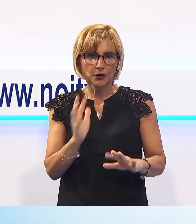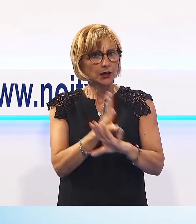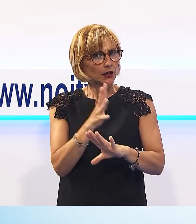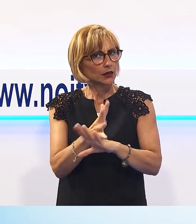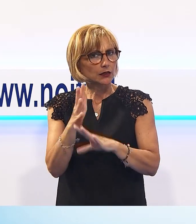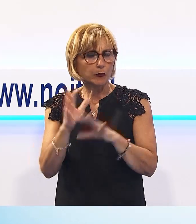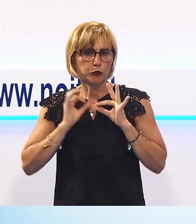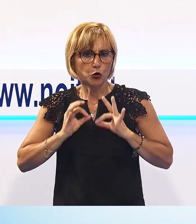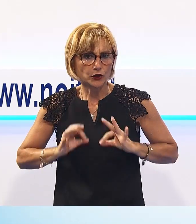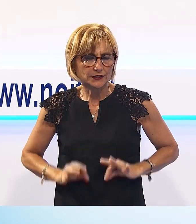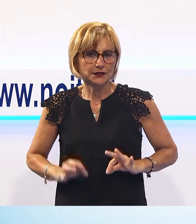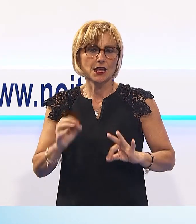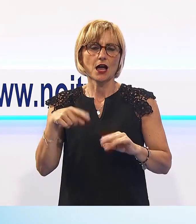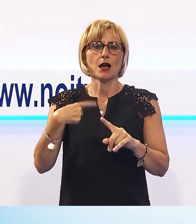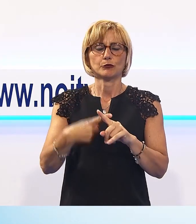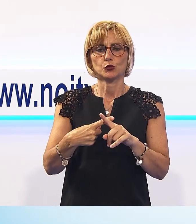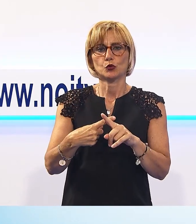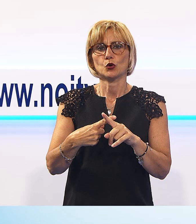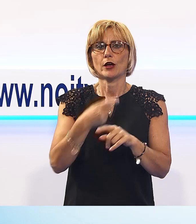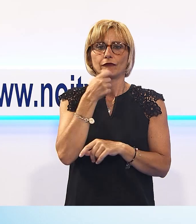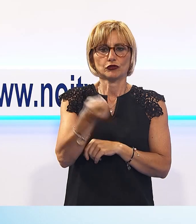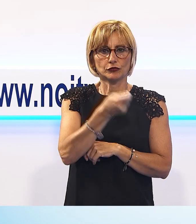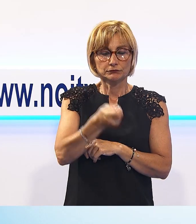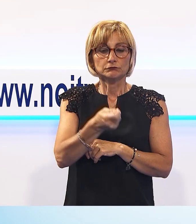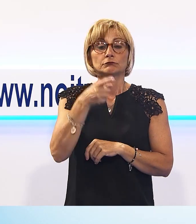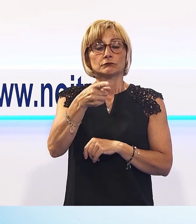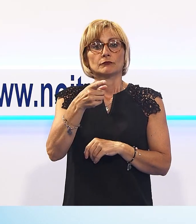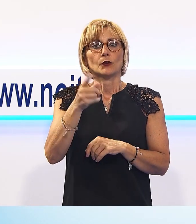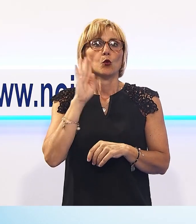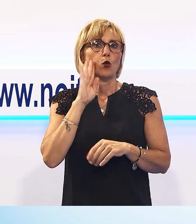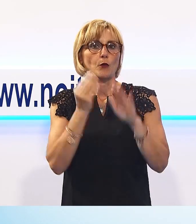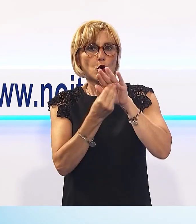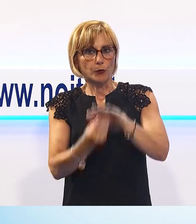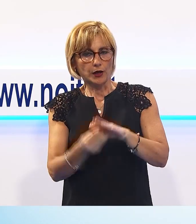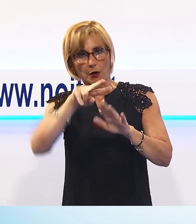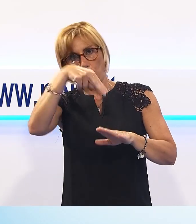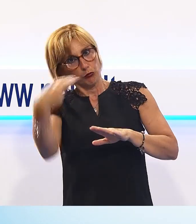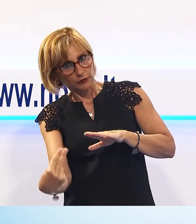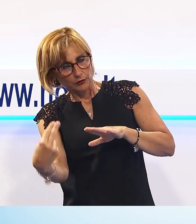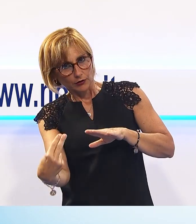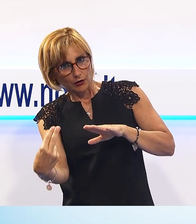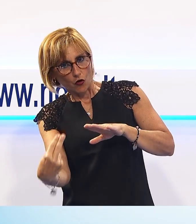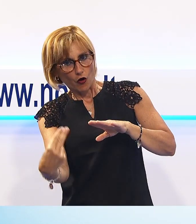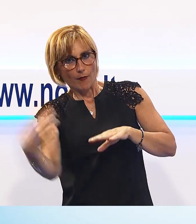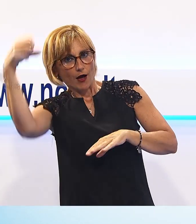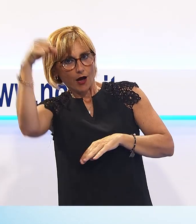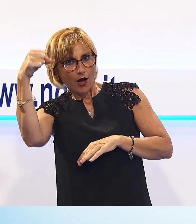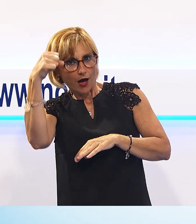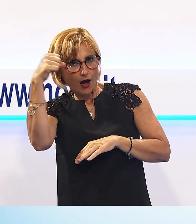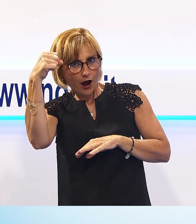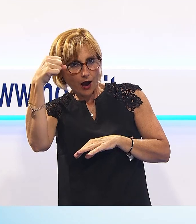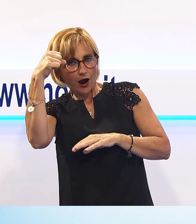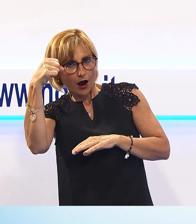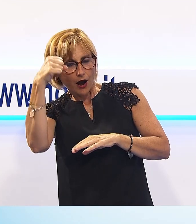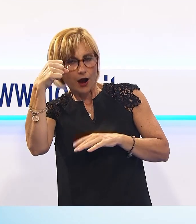vigili del fuoco di Lucca hanno salvato un operaio precipitato da un tetto attraverso un lucernario e rimasto appeso per un braccio a diversi metri da